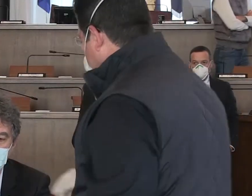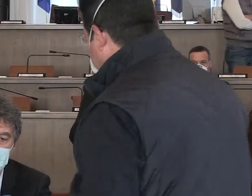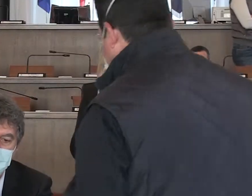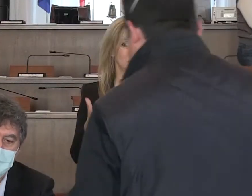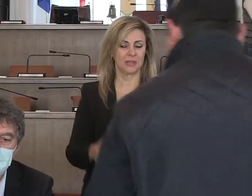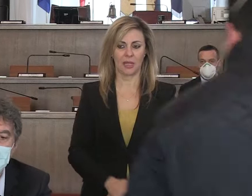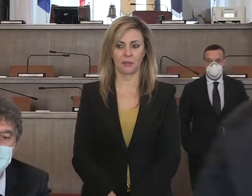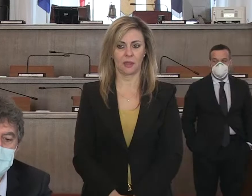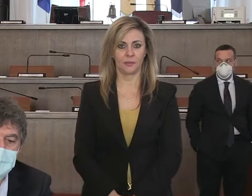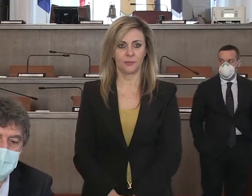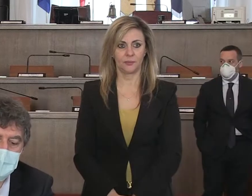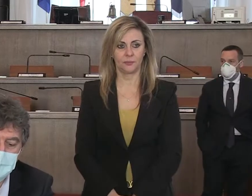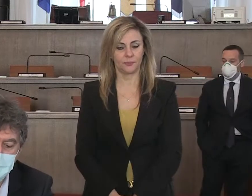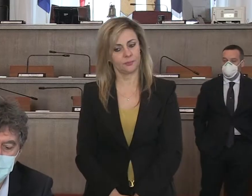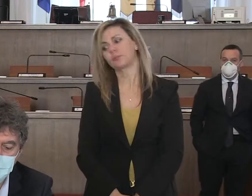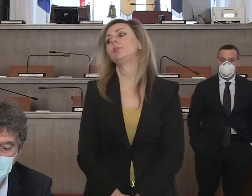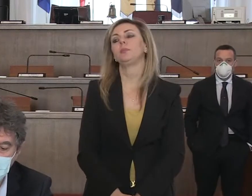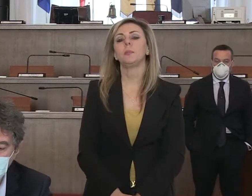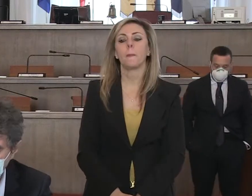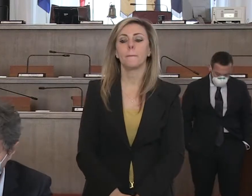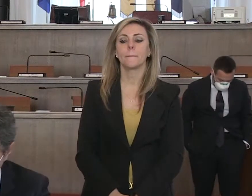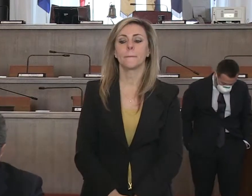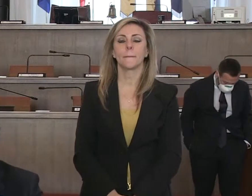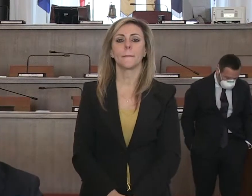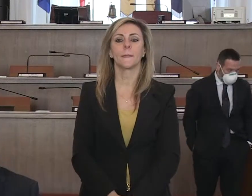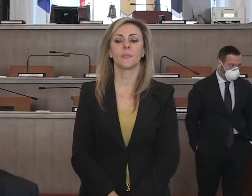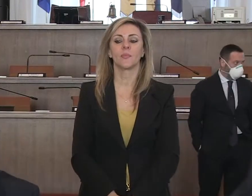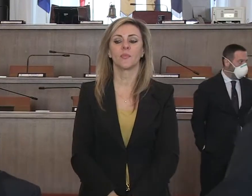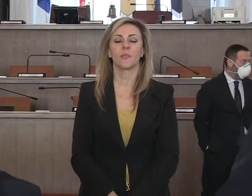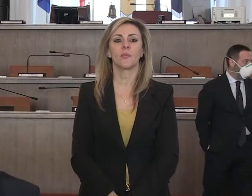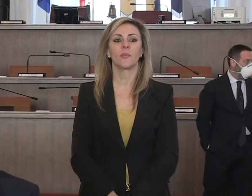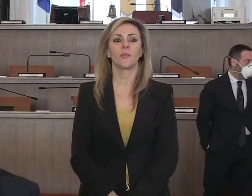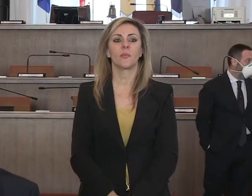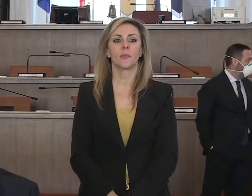avvicinarlo, un po' così, mi avvicino io...